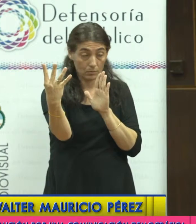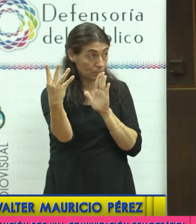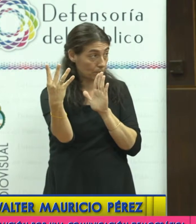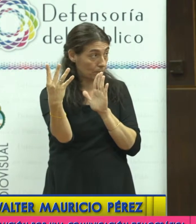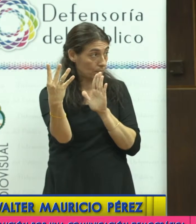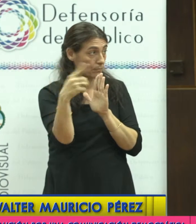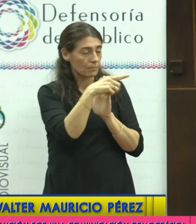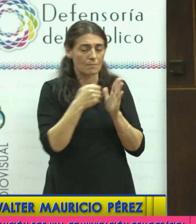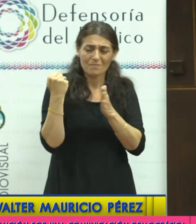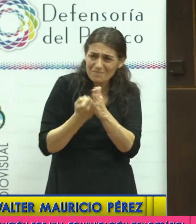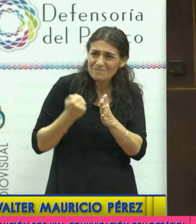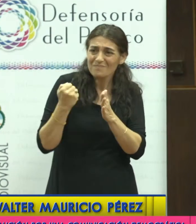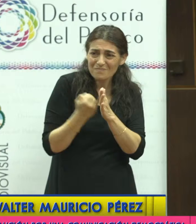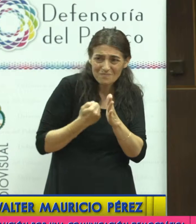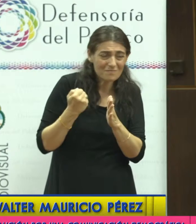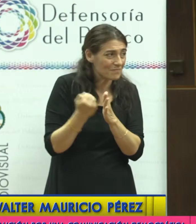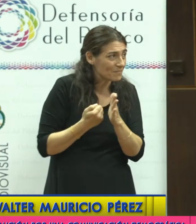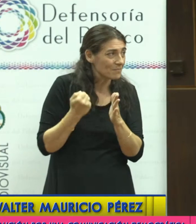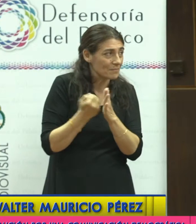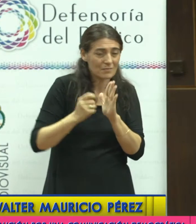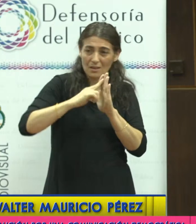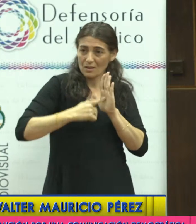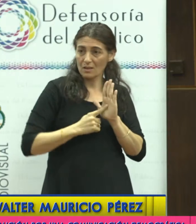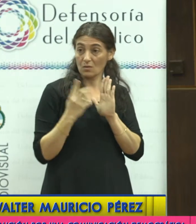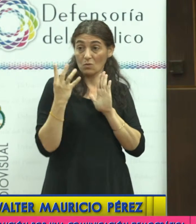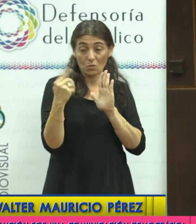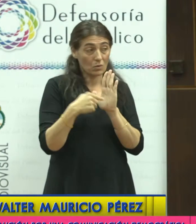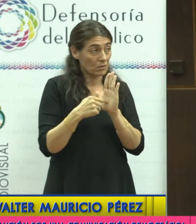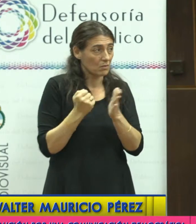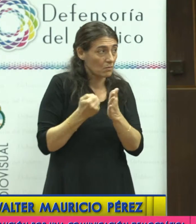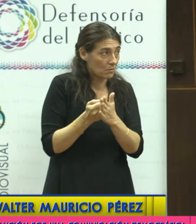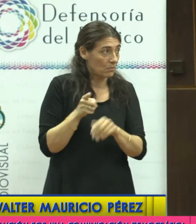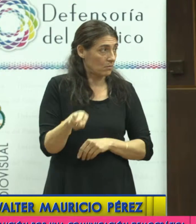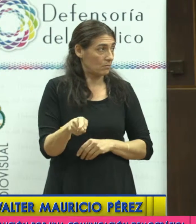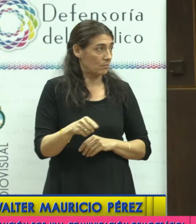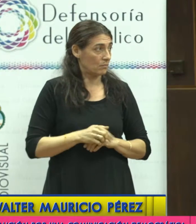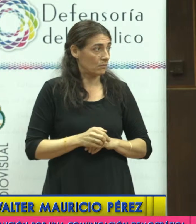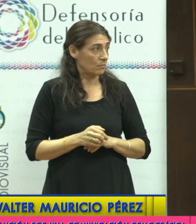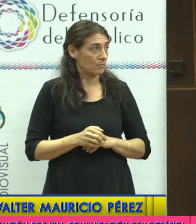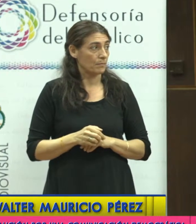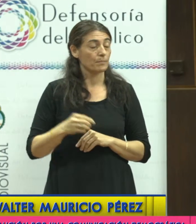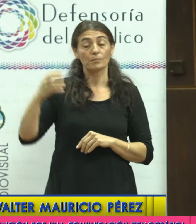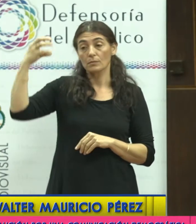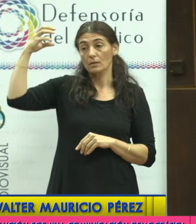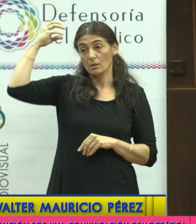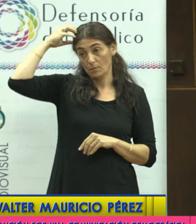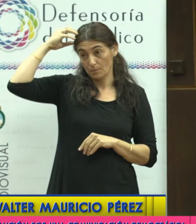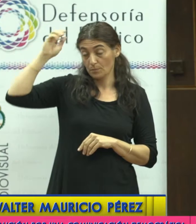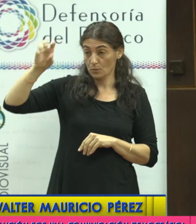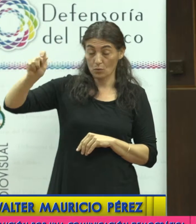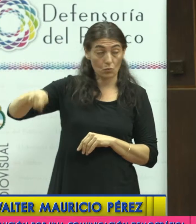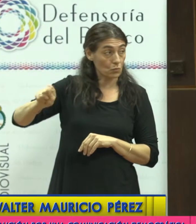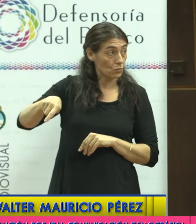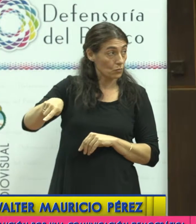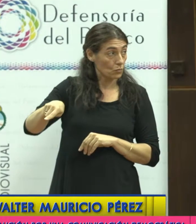luchando y seguimos luchando, hicimos toda una jornada en la puerta de la Corte Suprema para